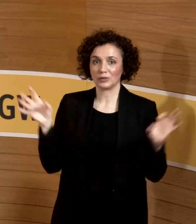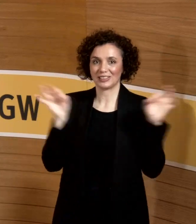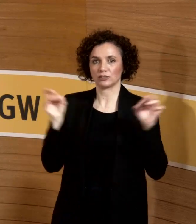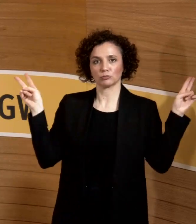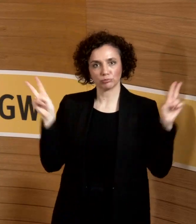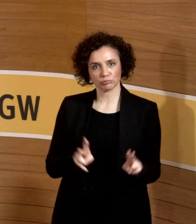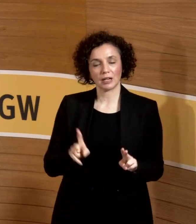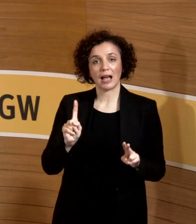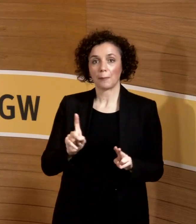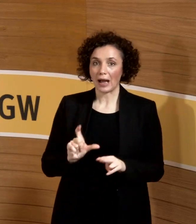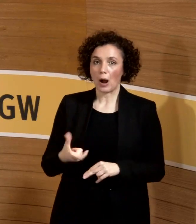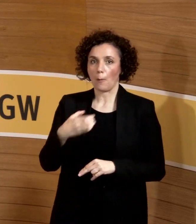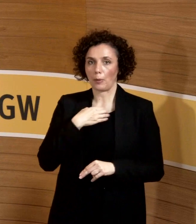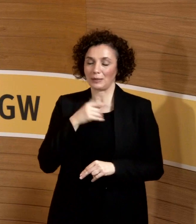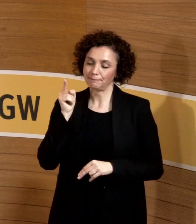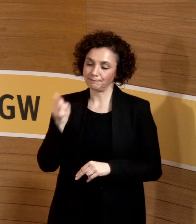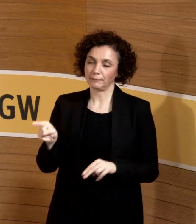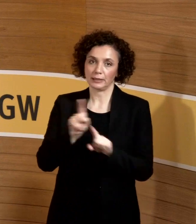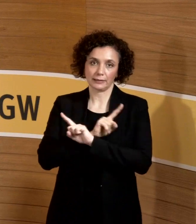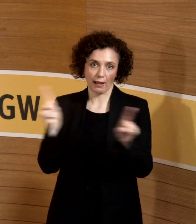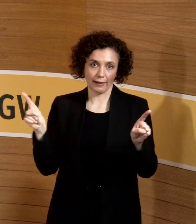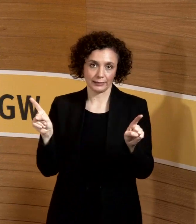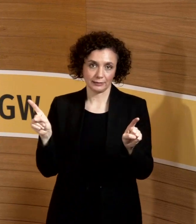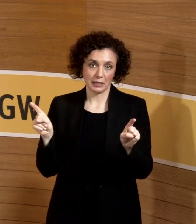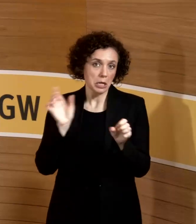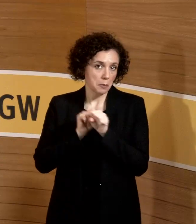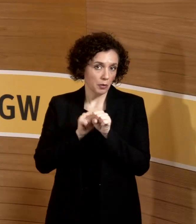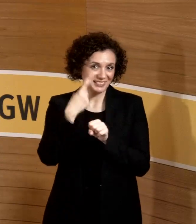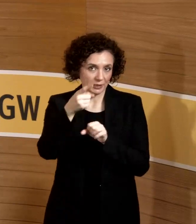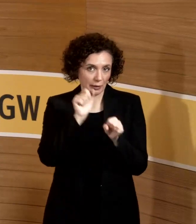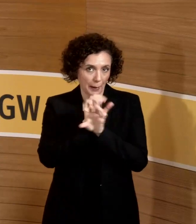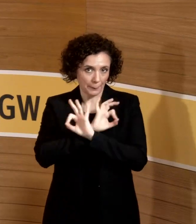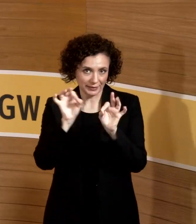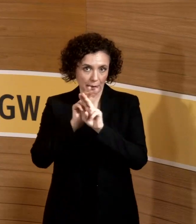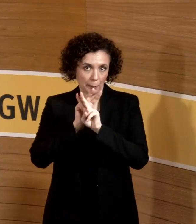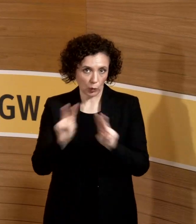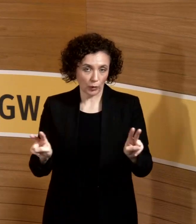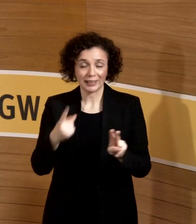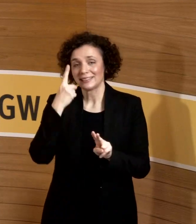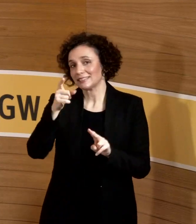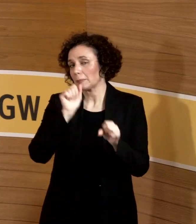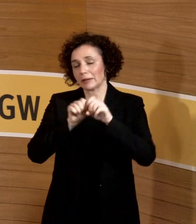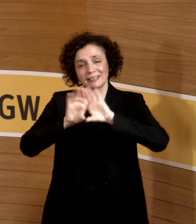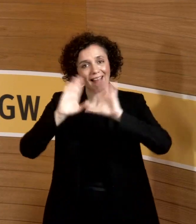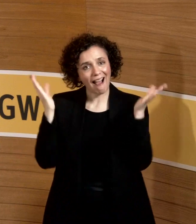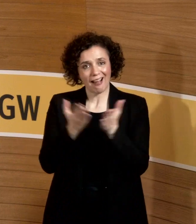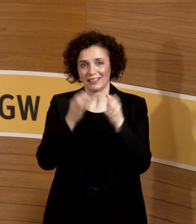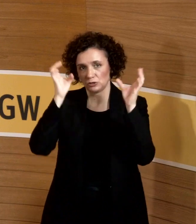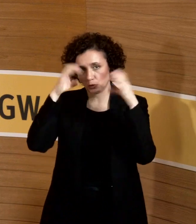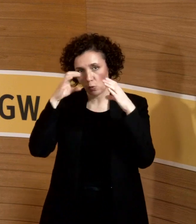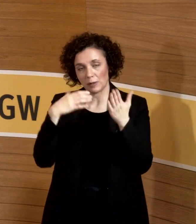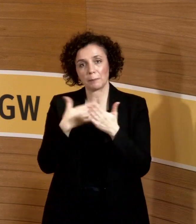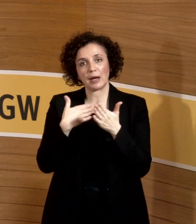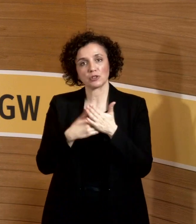nicht so das Problem und damit da ein bisschen Beruhigung eintritt. Das können Sie sich alles googeln. Diese Stellungnahme vom Bundesamt für